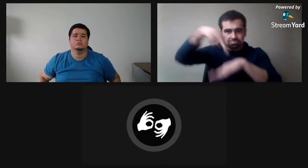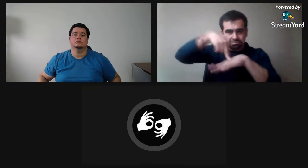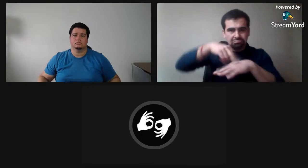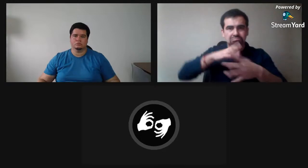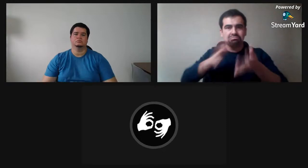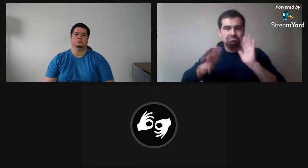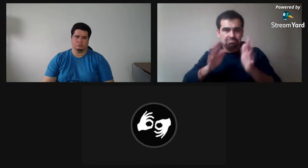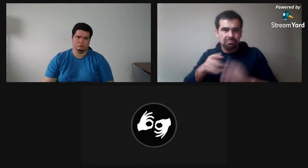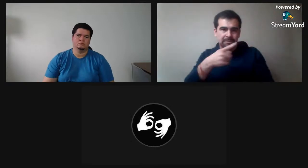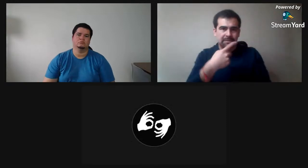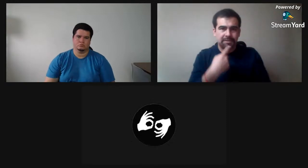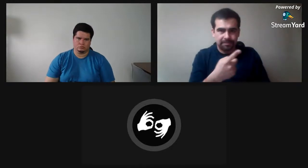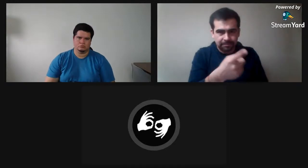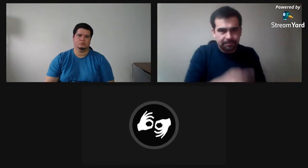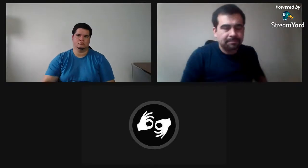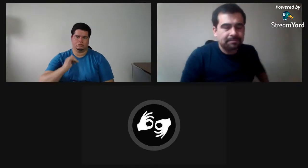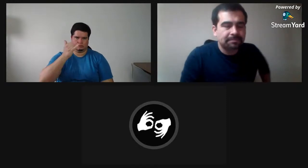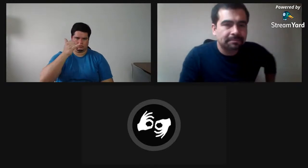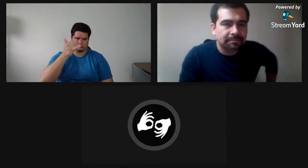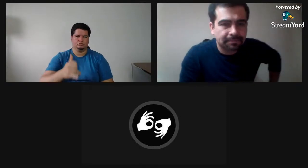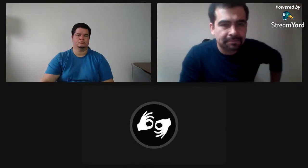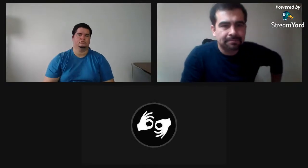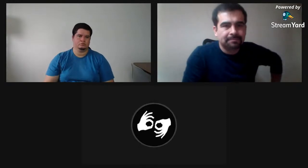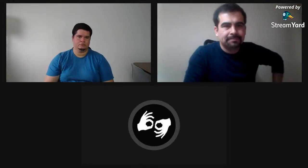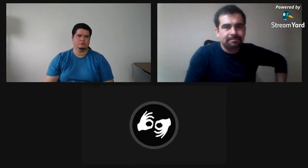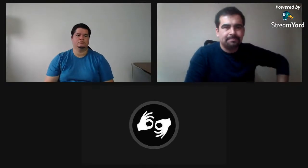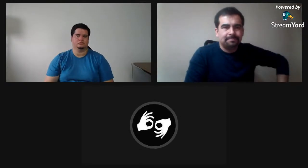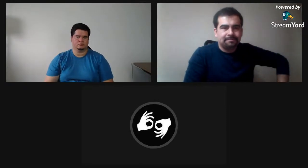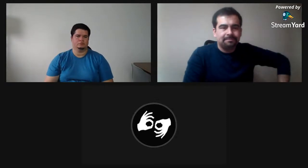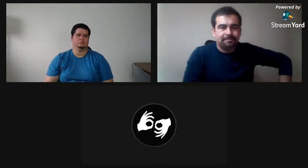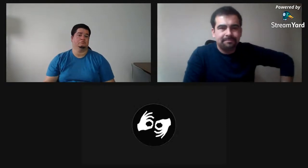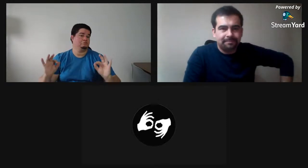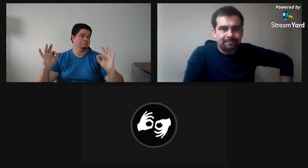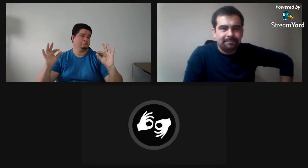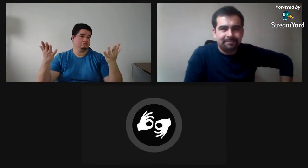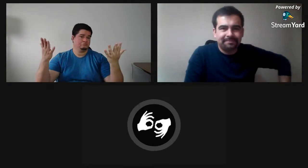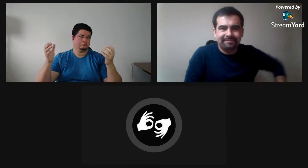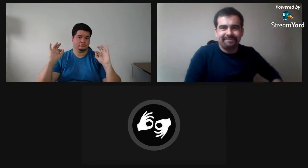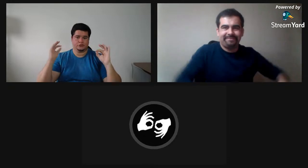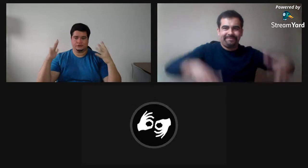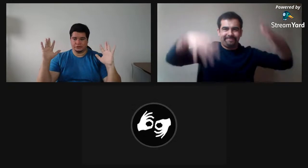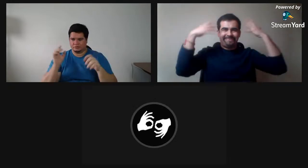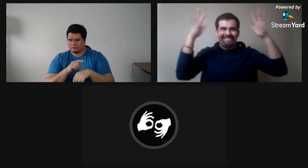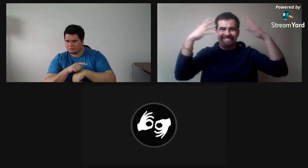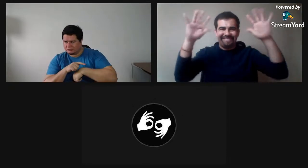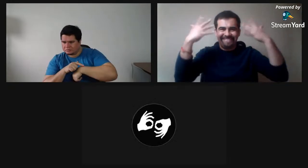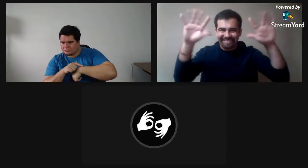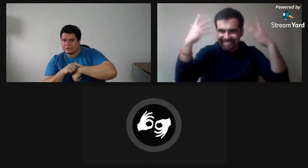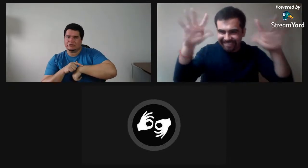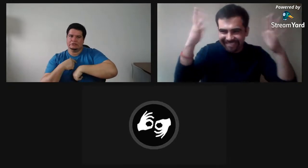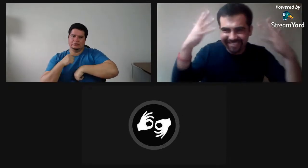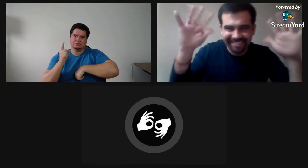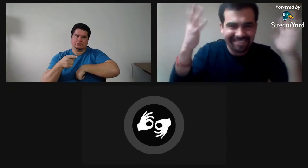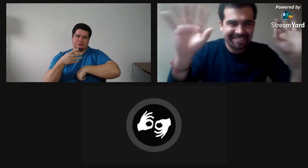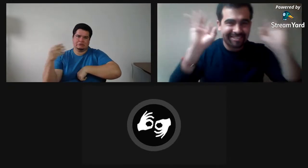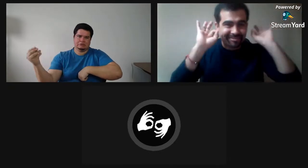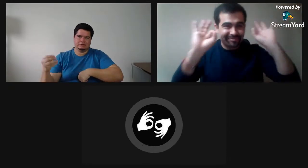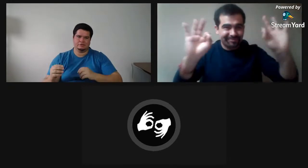como Pedro Pablo, él, bueno, ya está, él ya sabe del tema, dice. Sí, ok, estamos, me parece, estamos